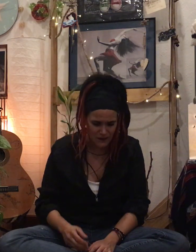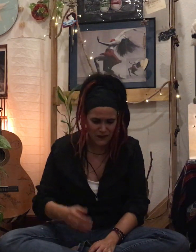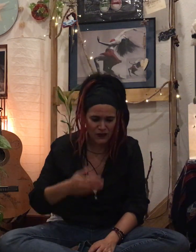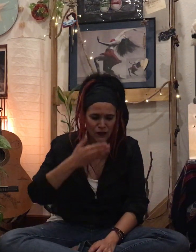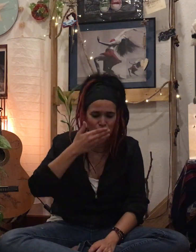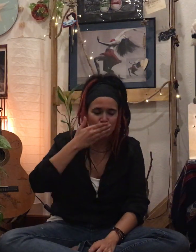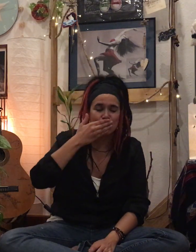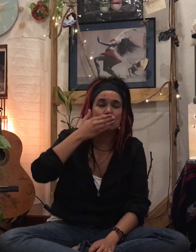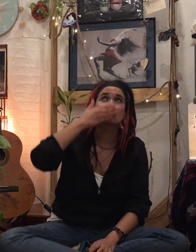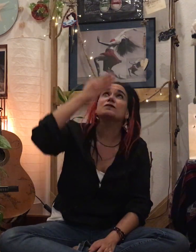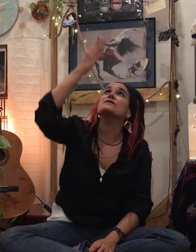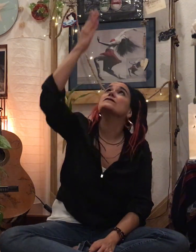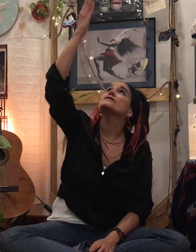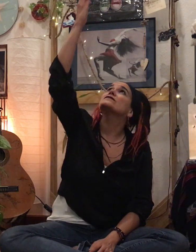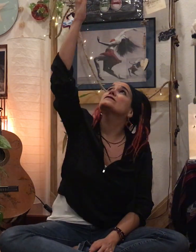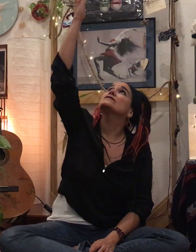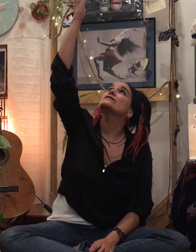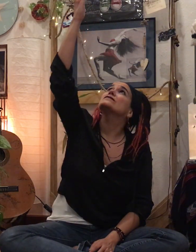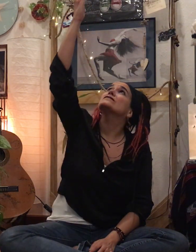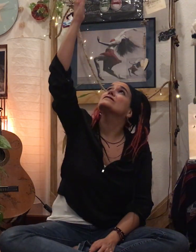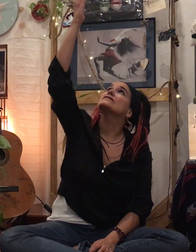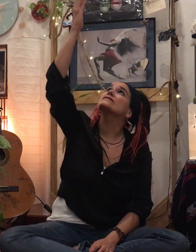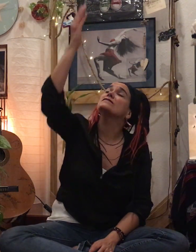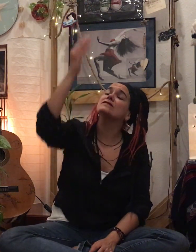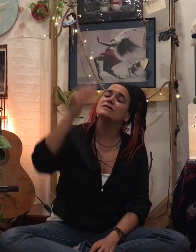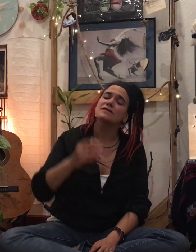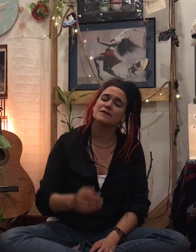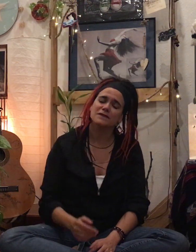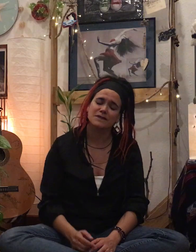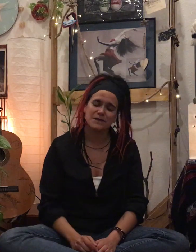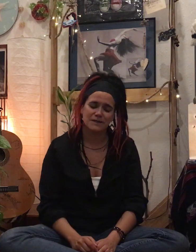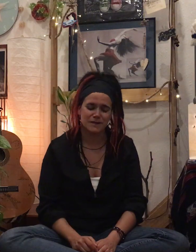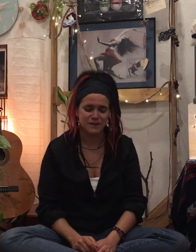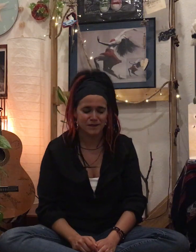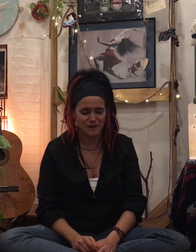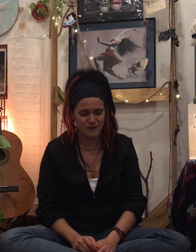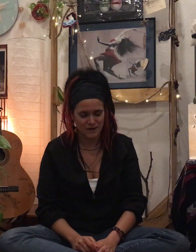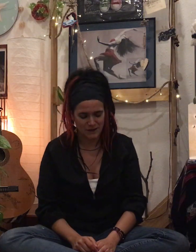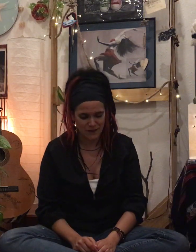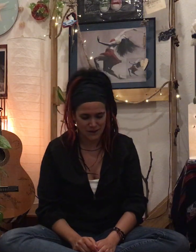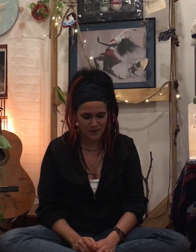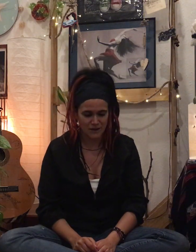nada